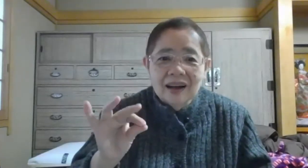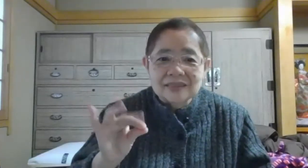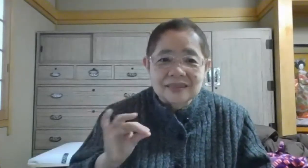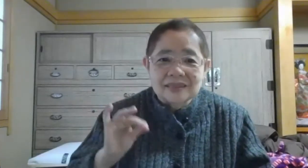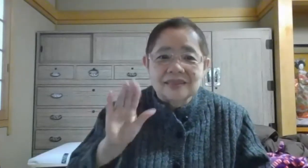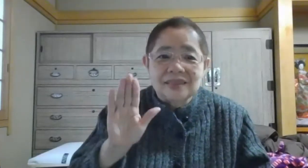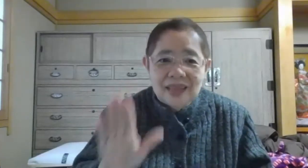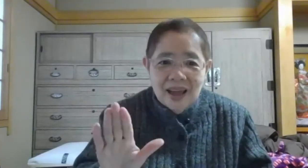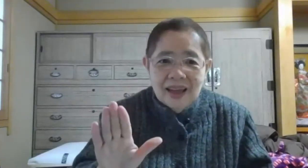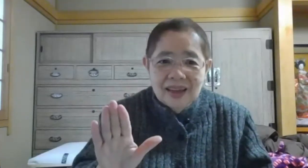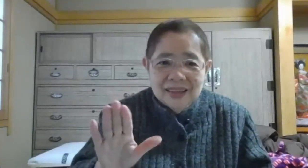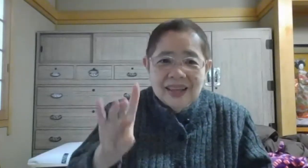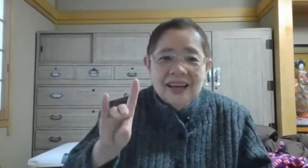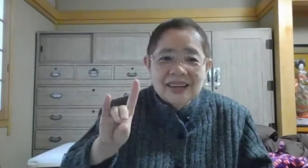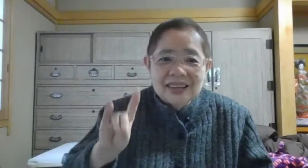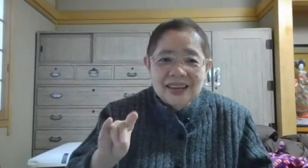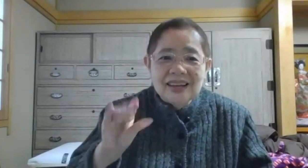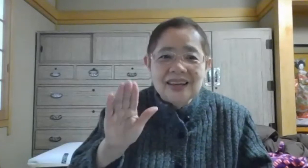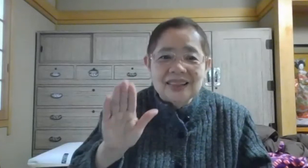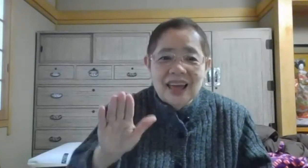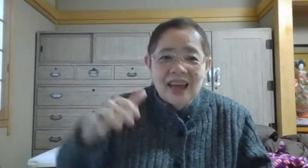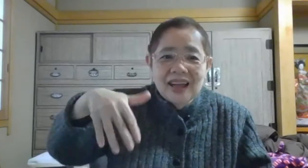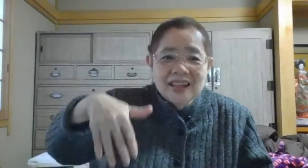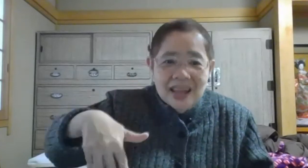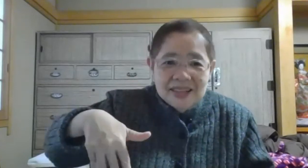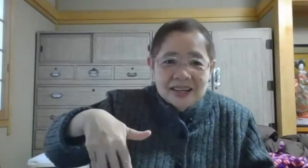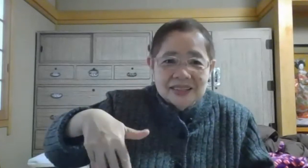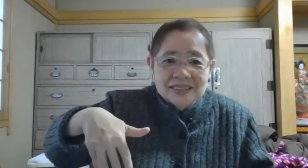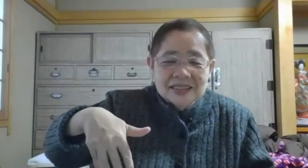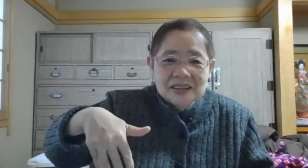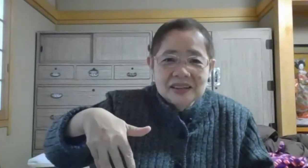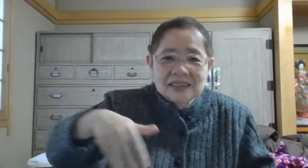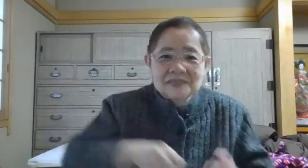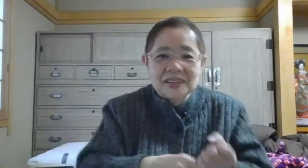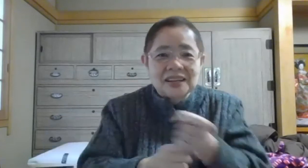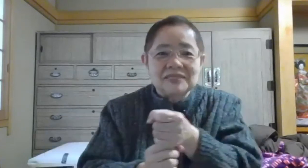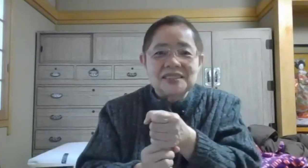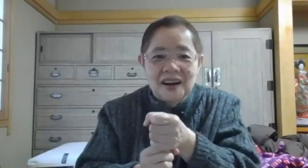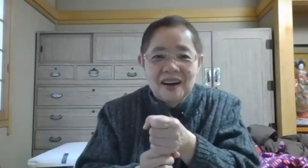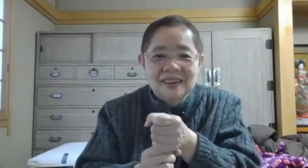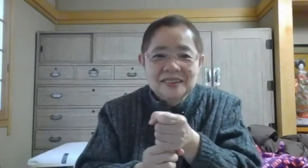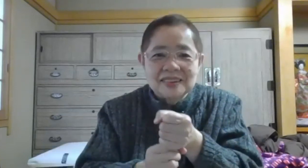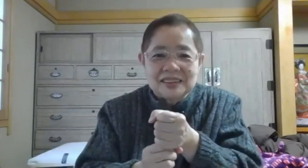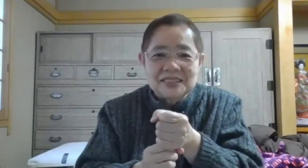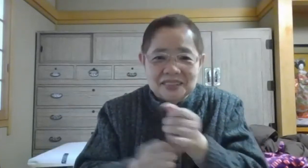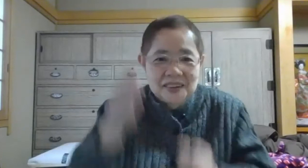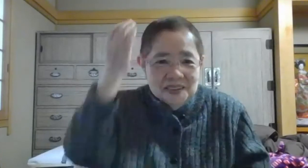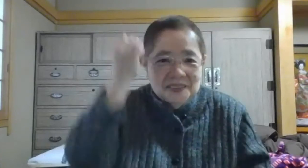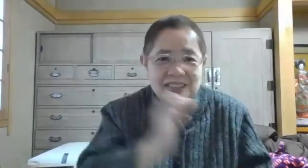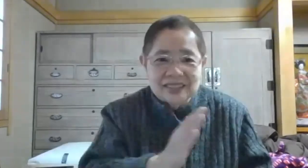買ってきーてねになるんですもう一回いきますよもう一いきますよ覚えてください